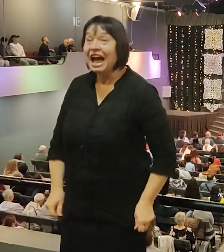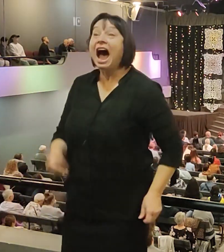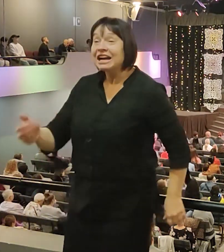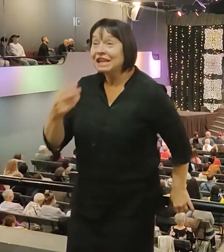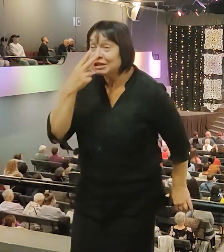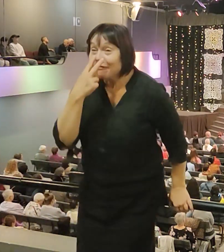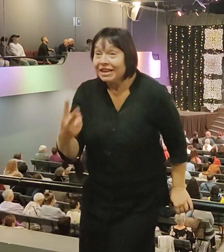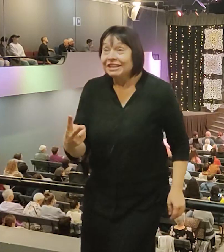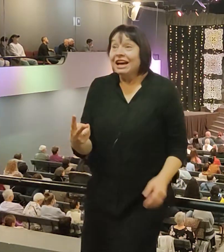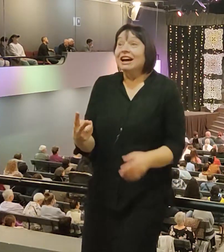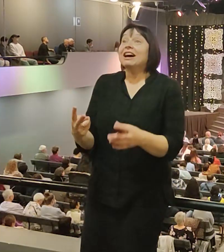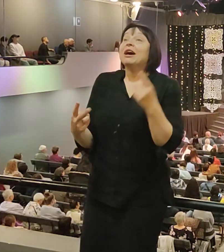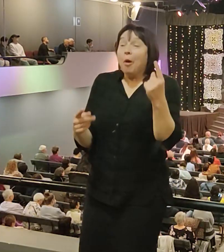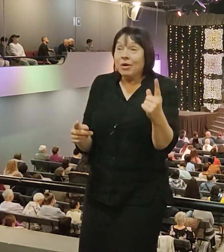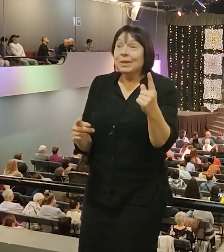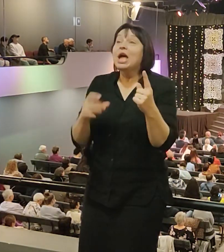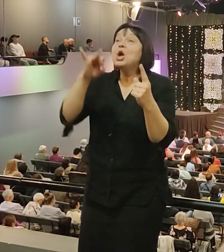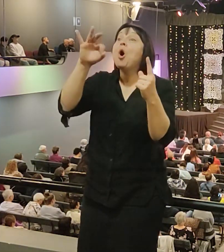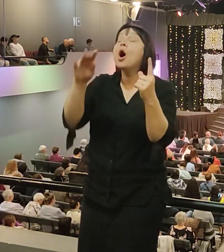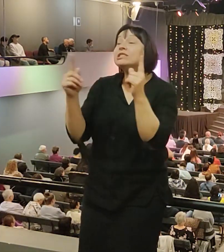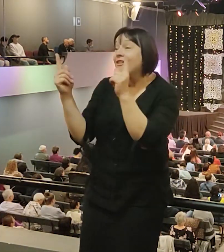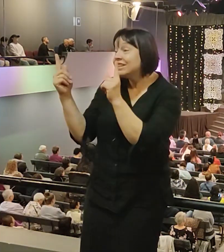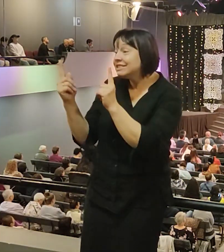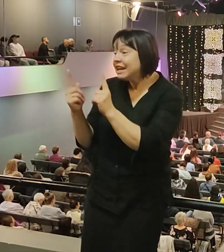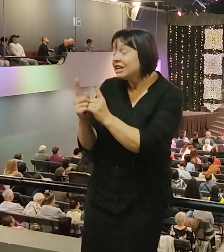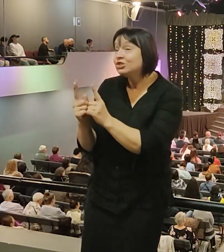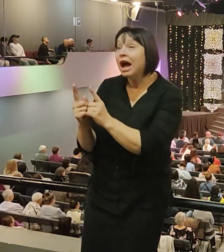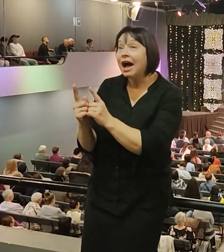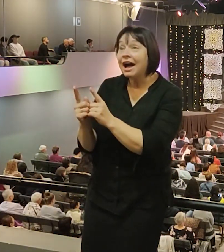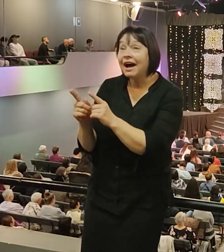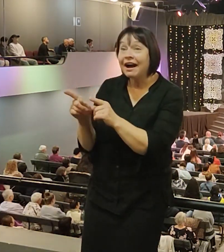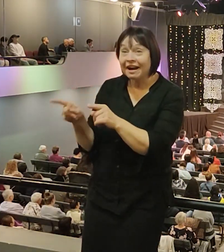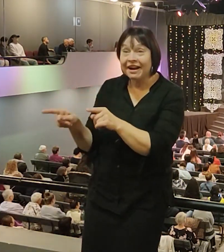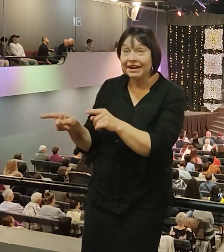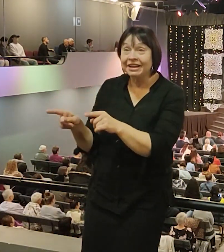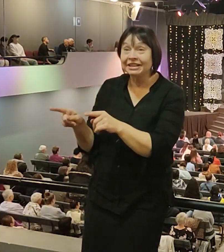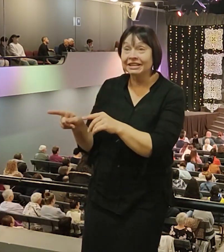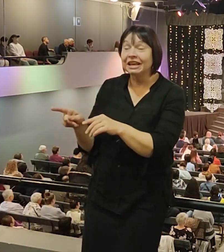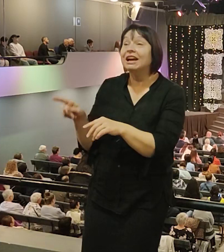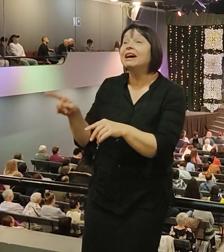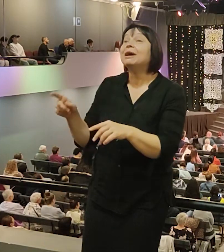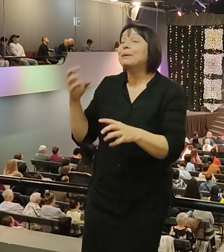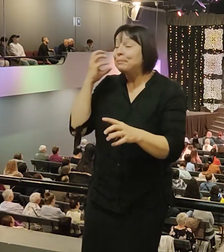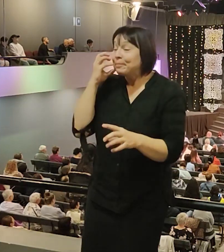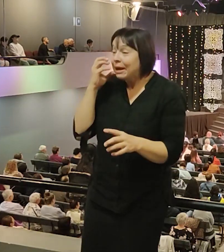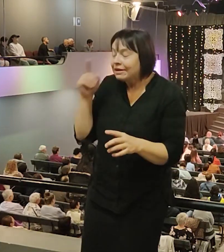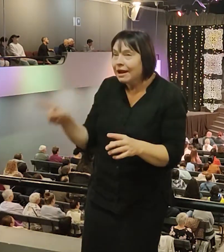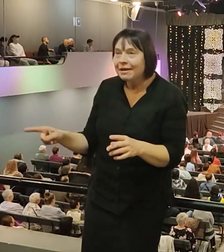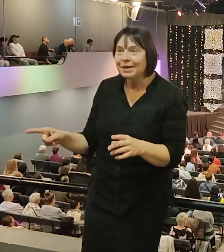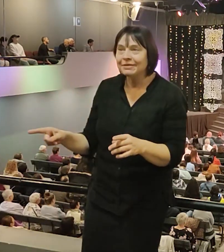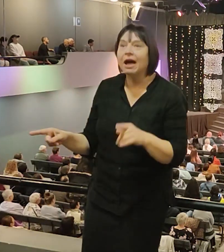ангел Господень. Он взял Марию в жену, он не дискутировал. Какой вызов